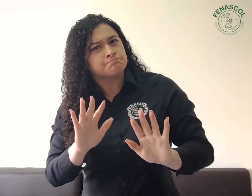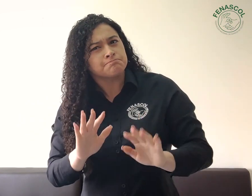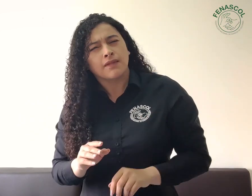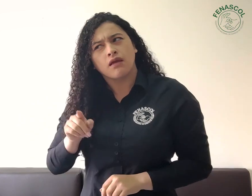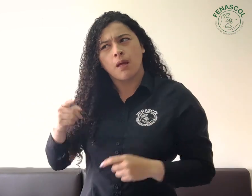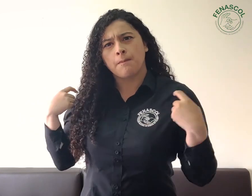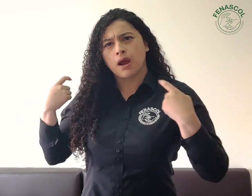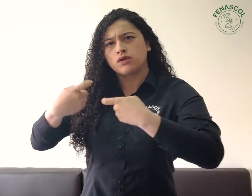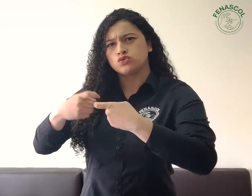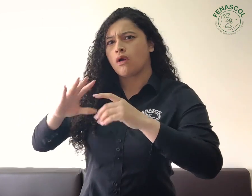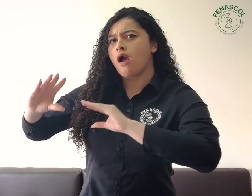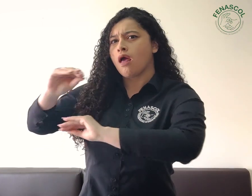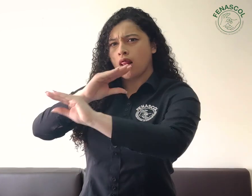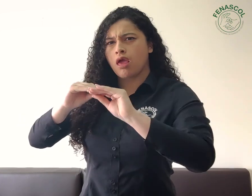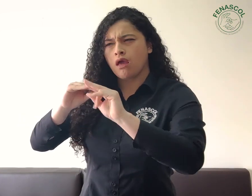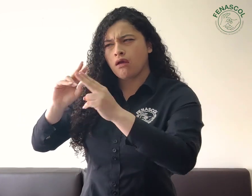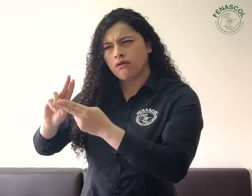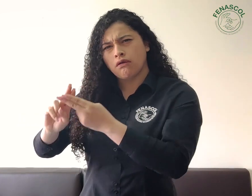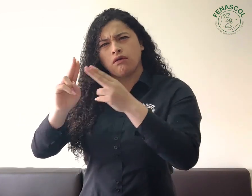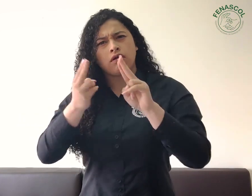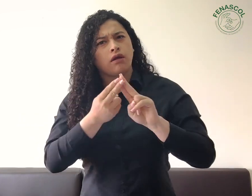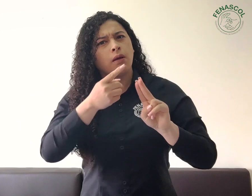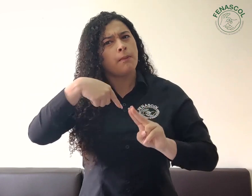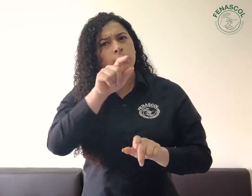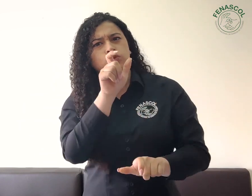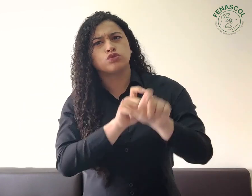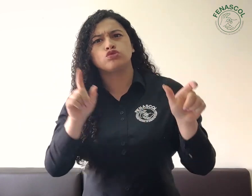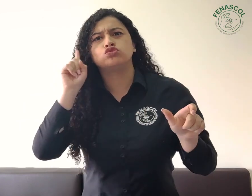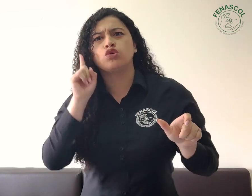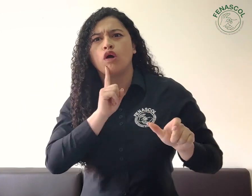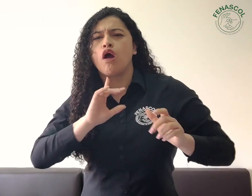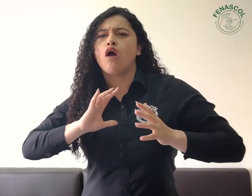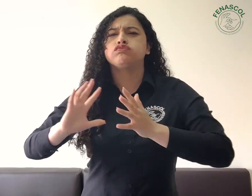relación guarda el español como idioma oficial y las personas sordas usuarias de la lengua de señas